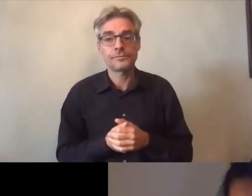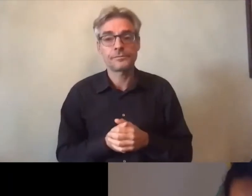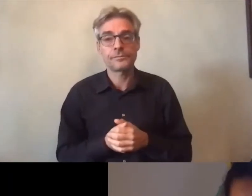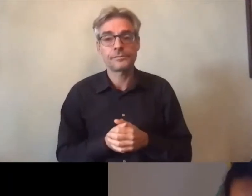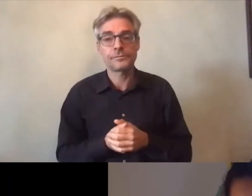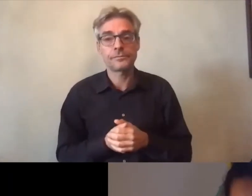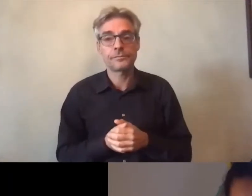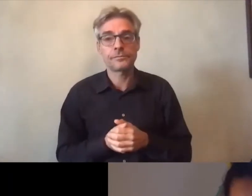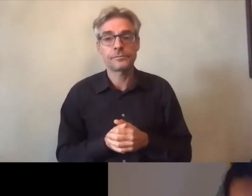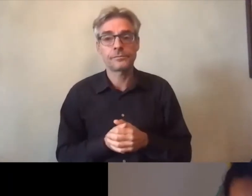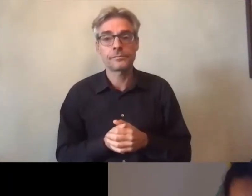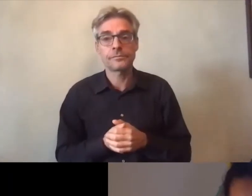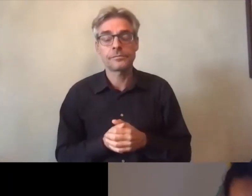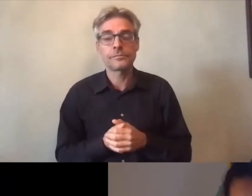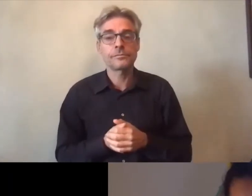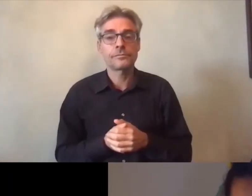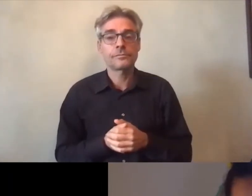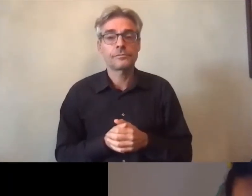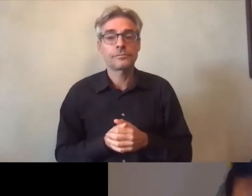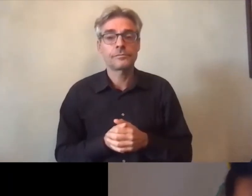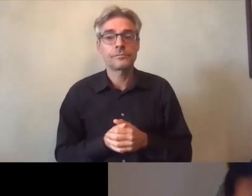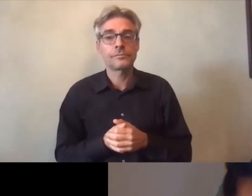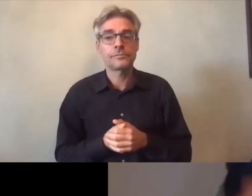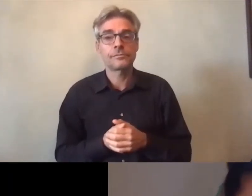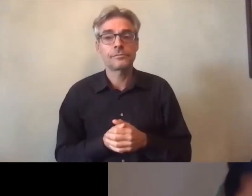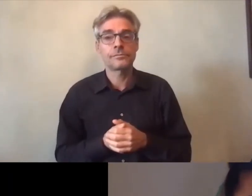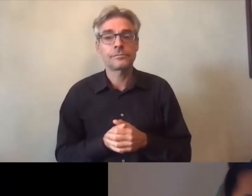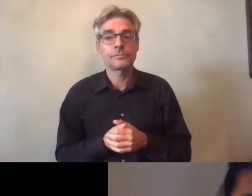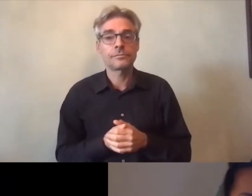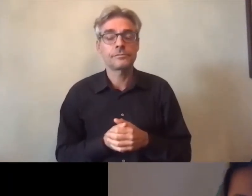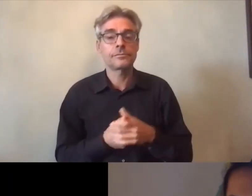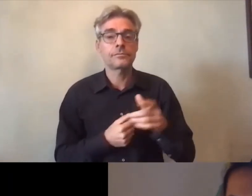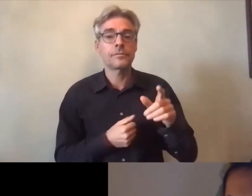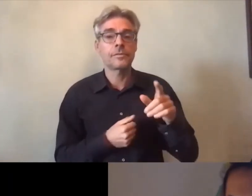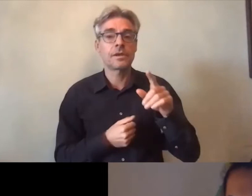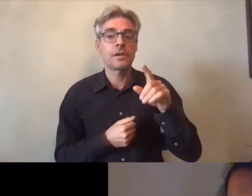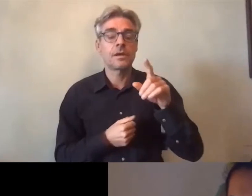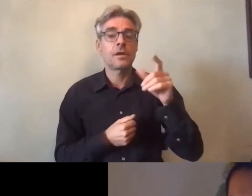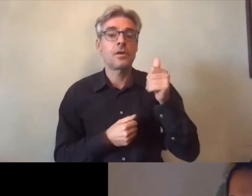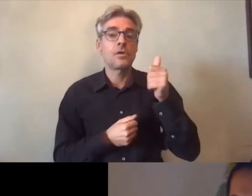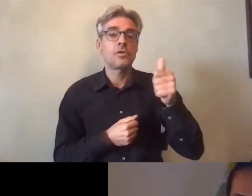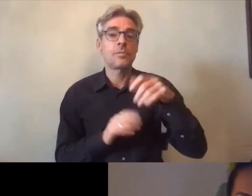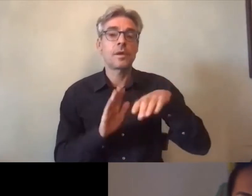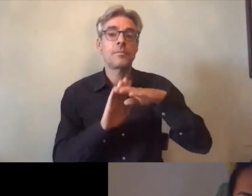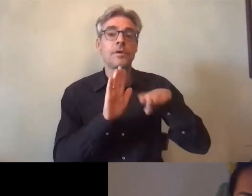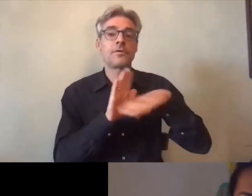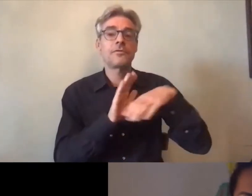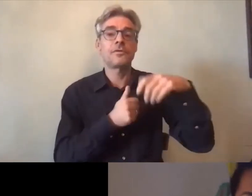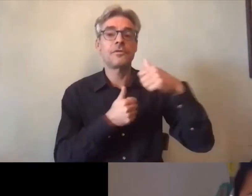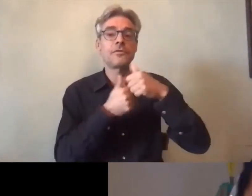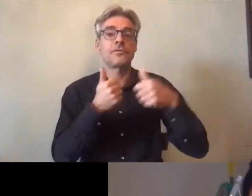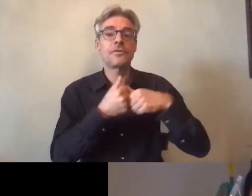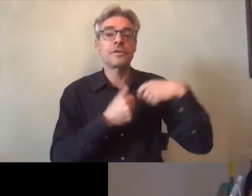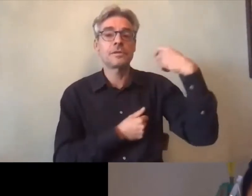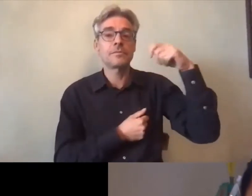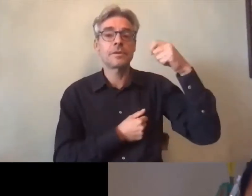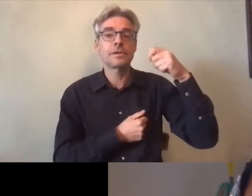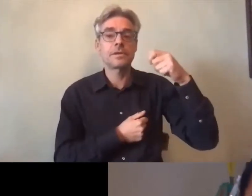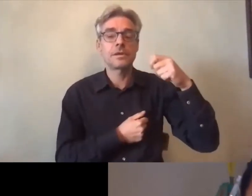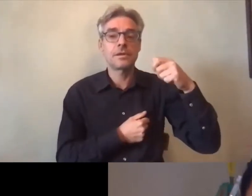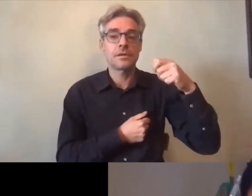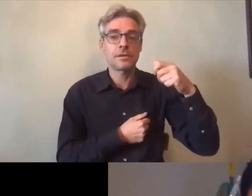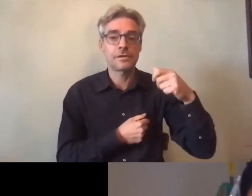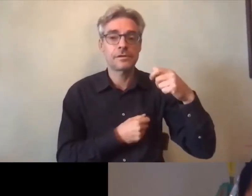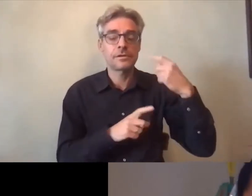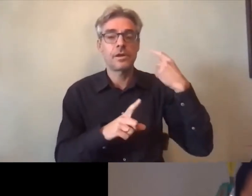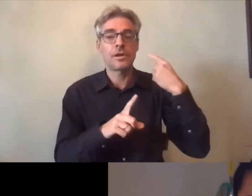préalablement Jacques Zetoun qui est vice-président du fonds fonction publique est également